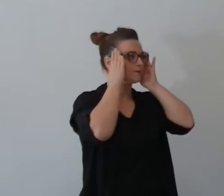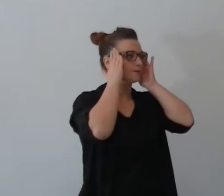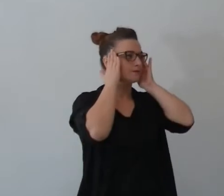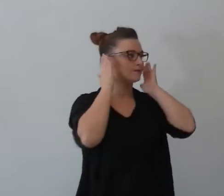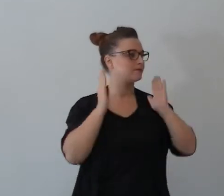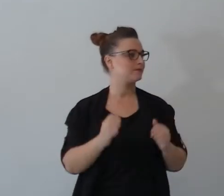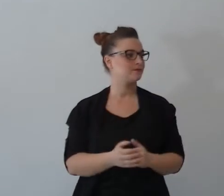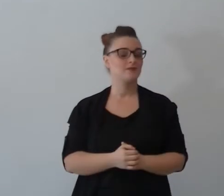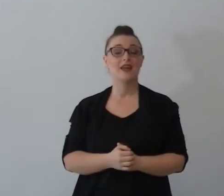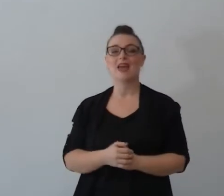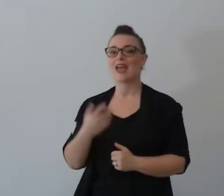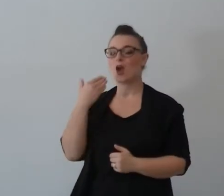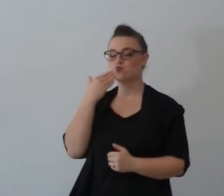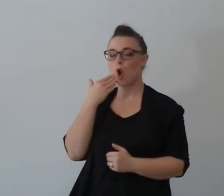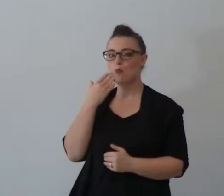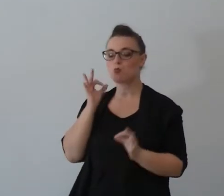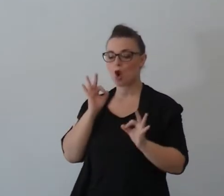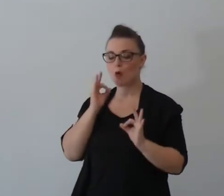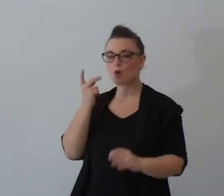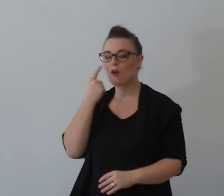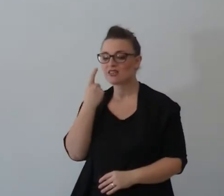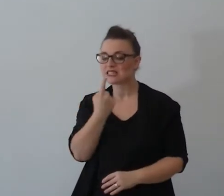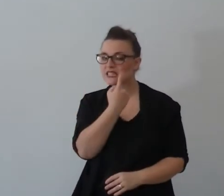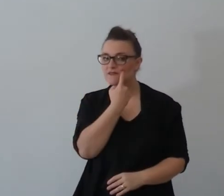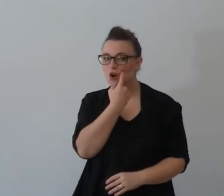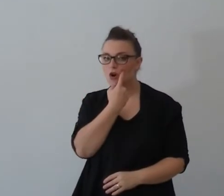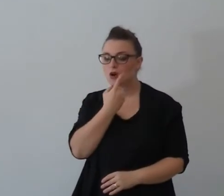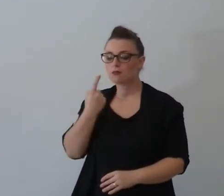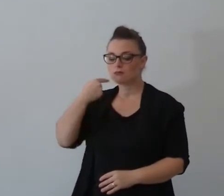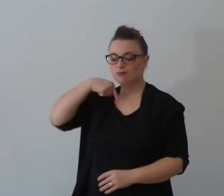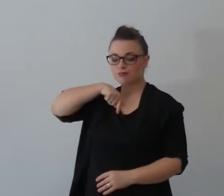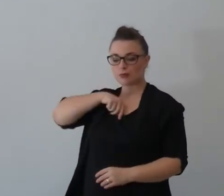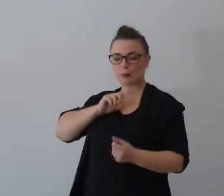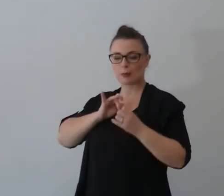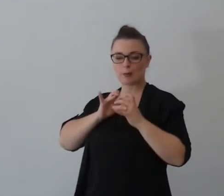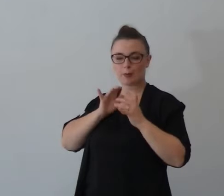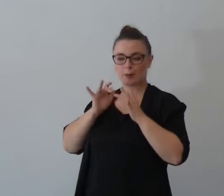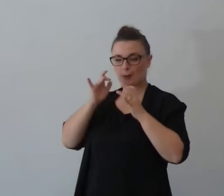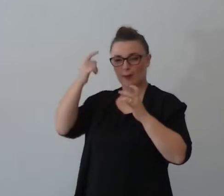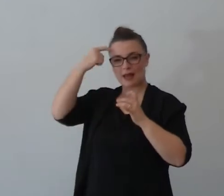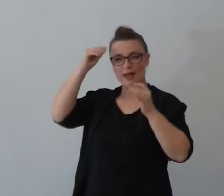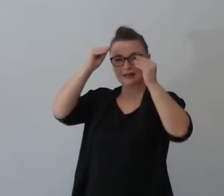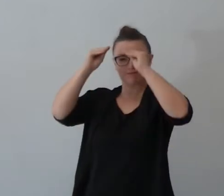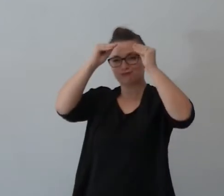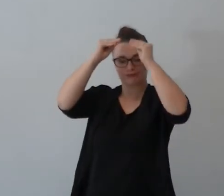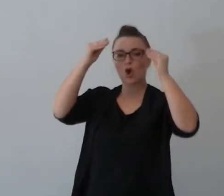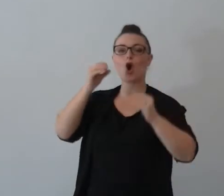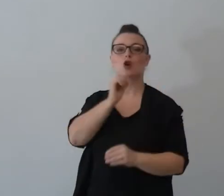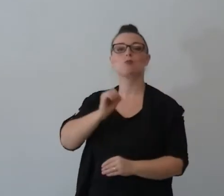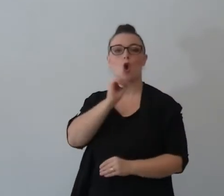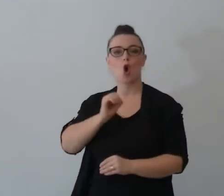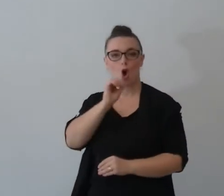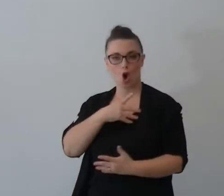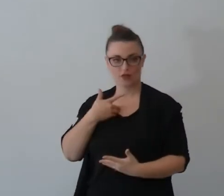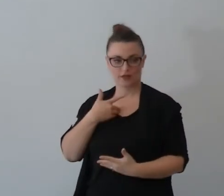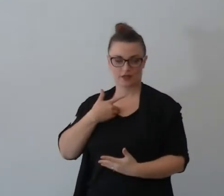più chimica all'interno di noi sappiate che i nostri occhi funzionano per attivare i nostri ormoni hanno